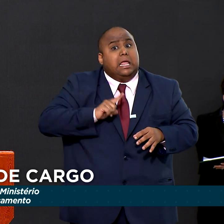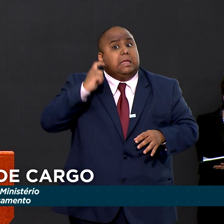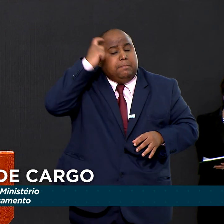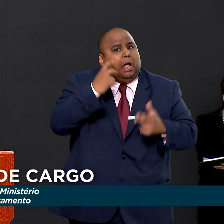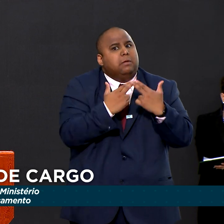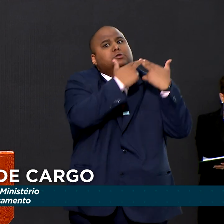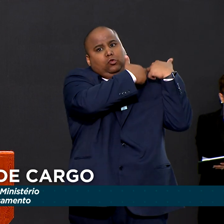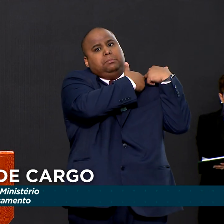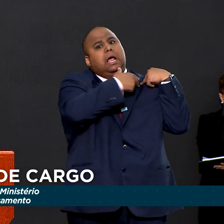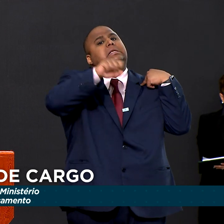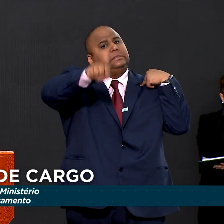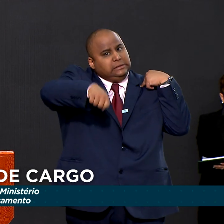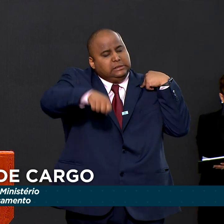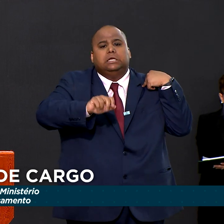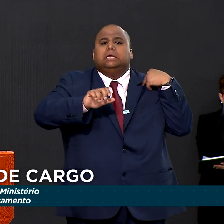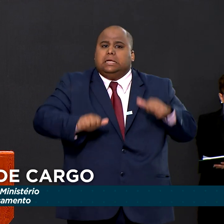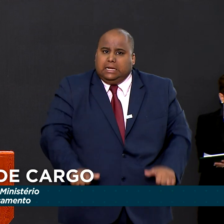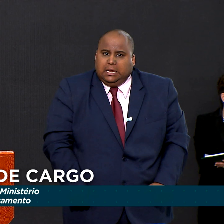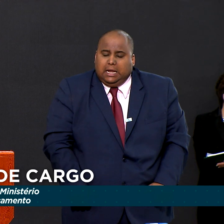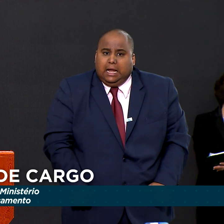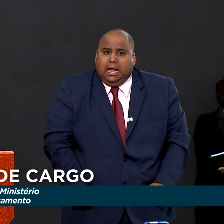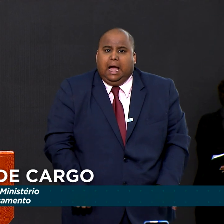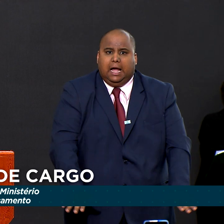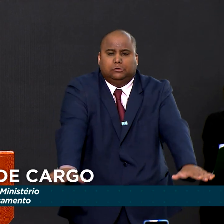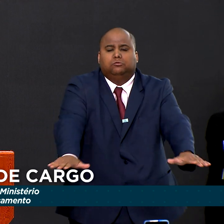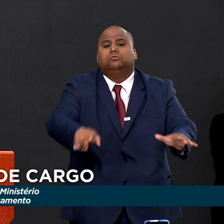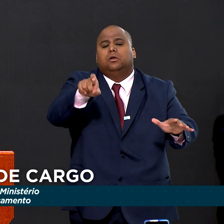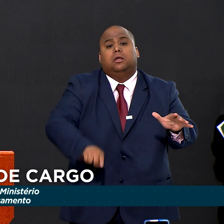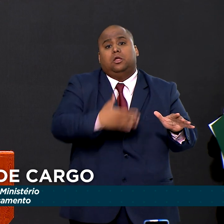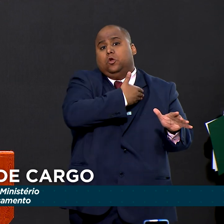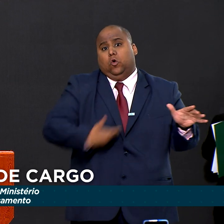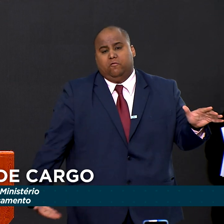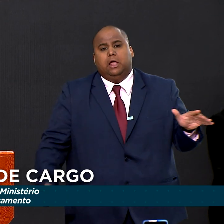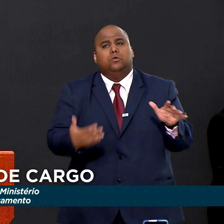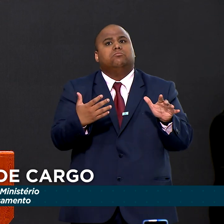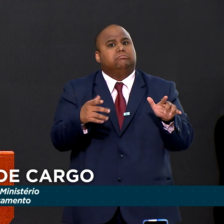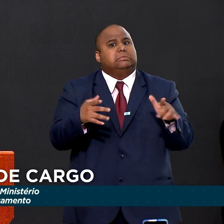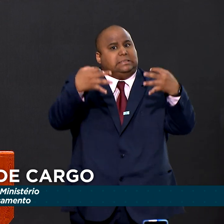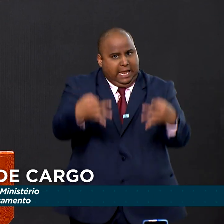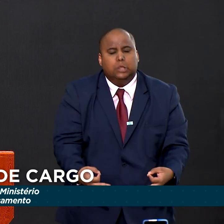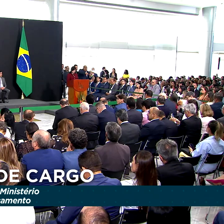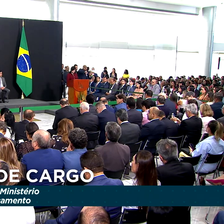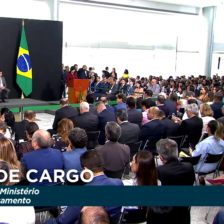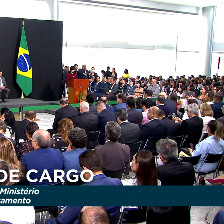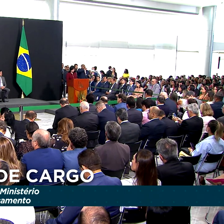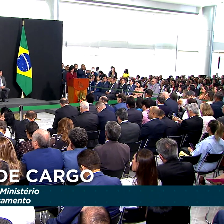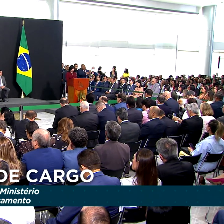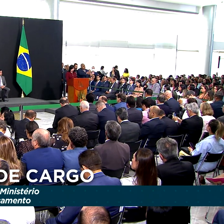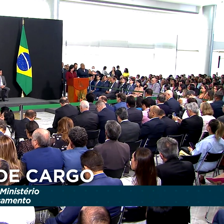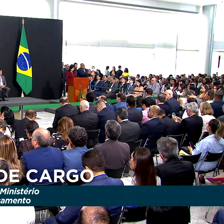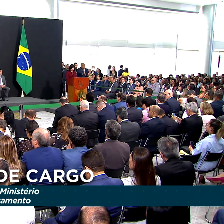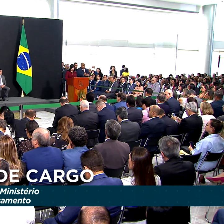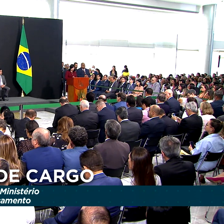responsabilidade fiscal, dos gastos públicos, especialmente da qualidade desses gastos, é colocar o brasileiro